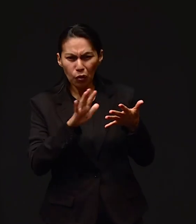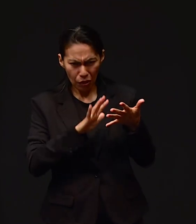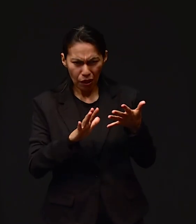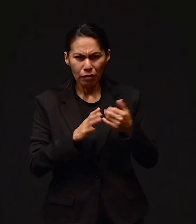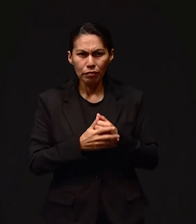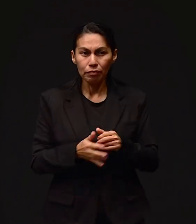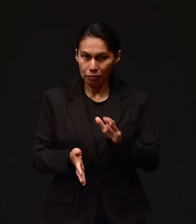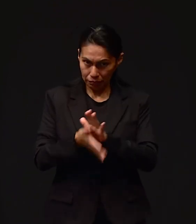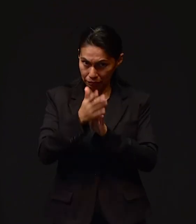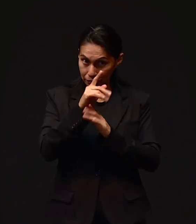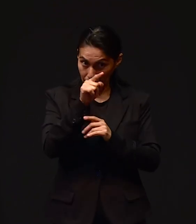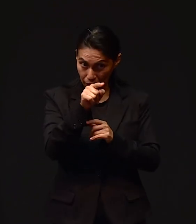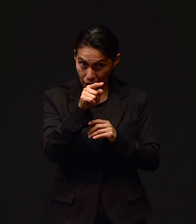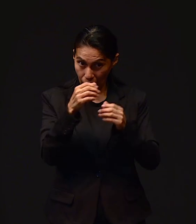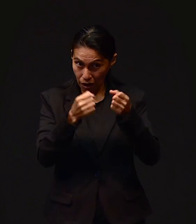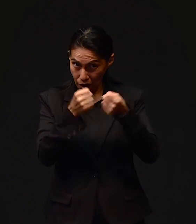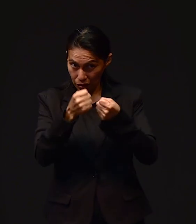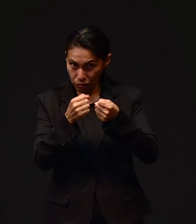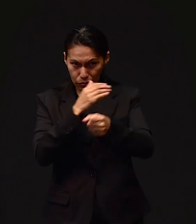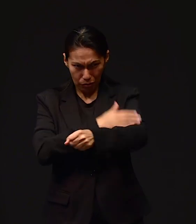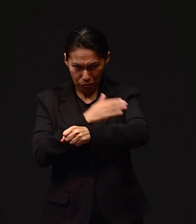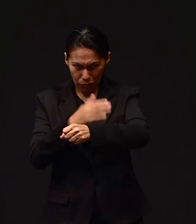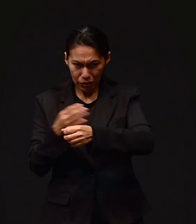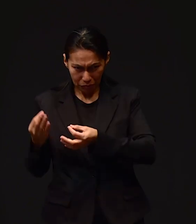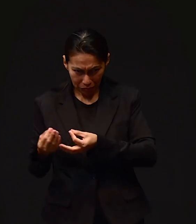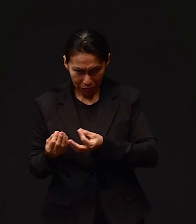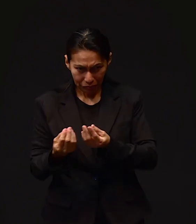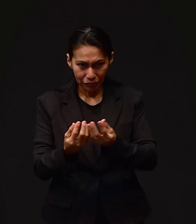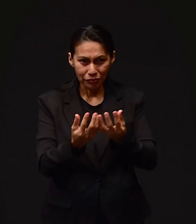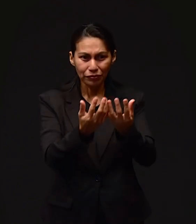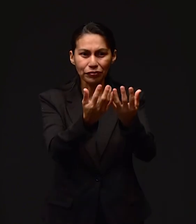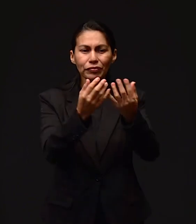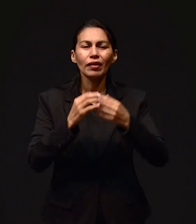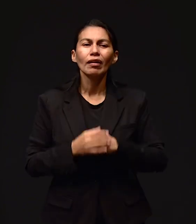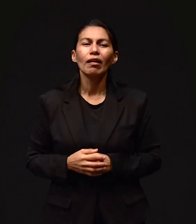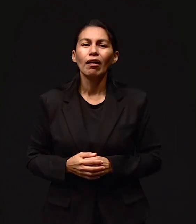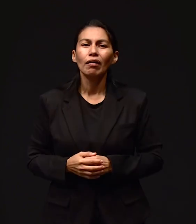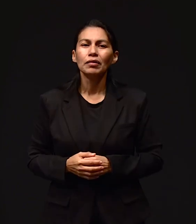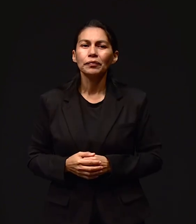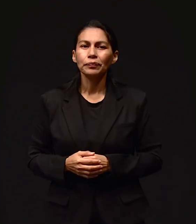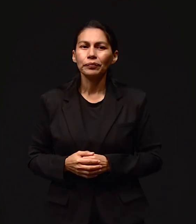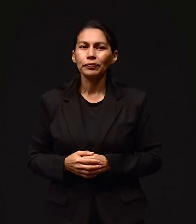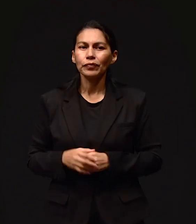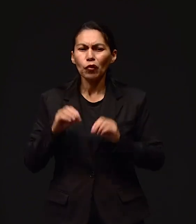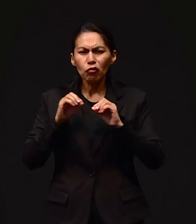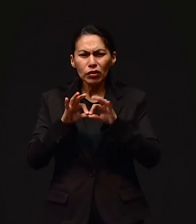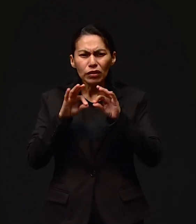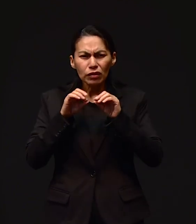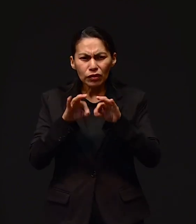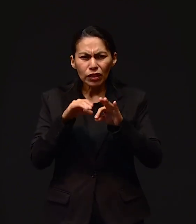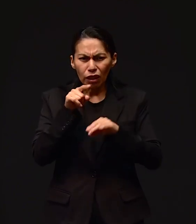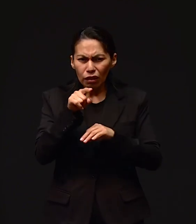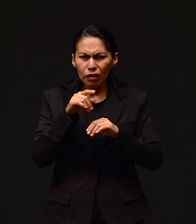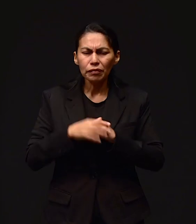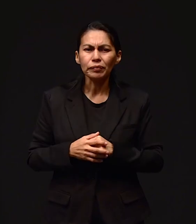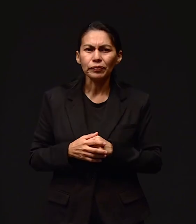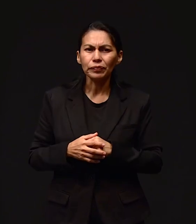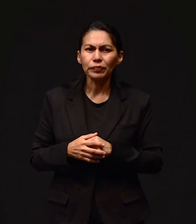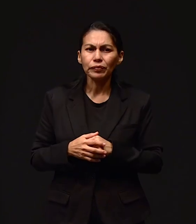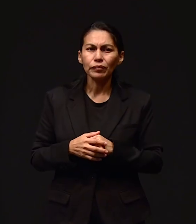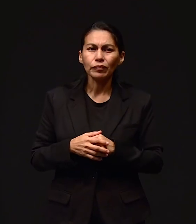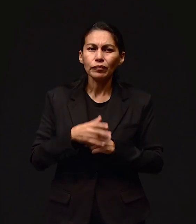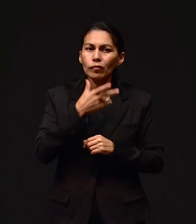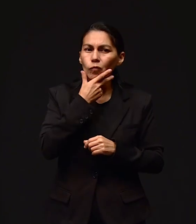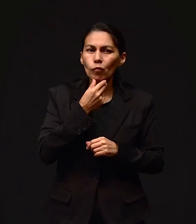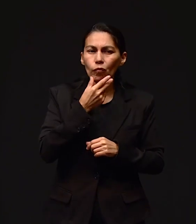La voy a acompañar, me dice, hasta dónde le van a entregar su carro. Y ya me acompañó, le dieron unas oficinas ahí y ya